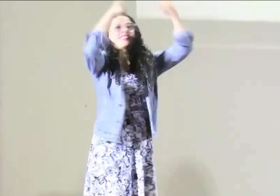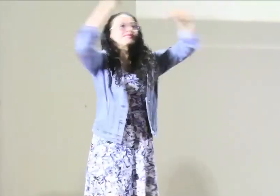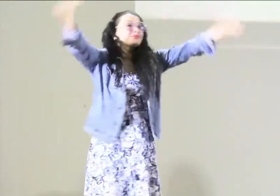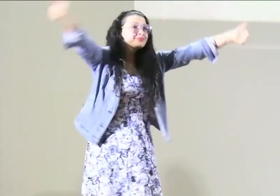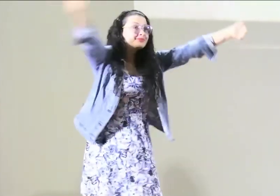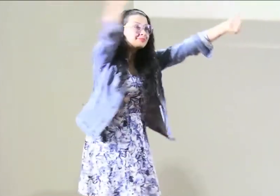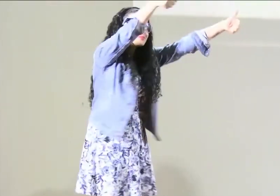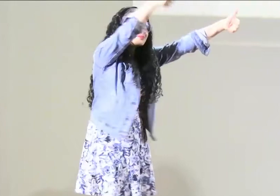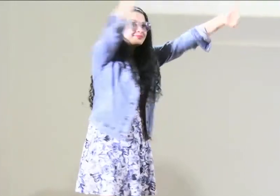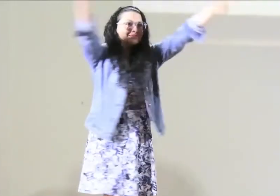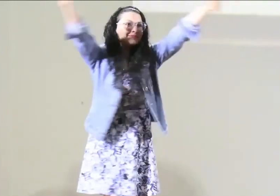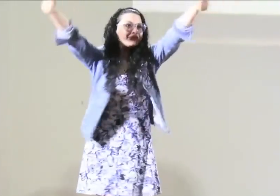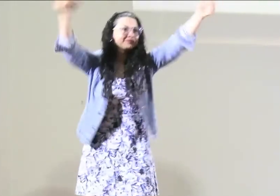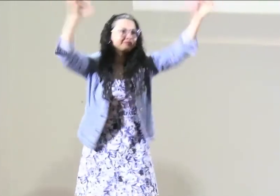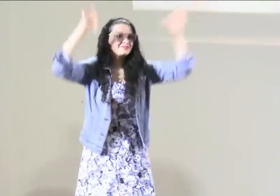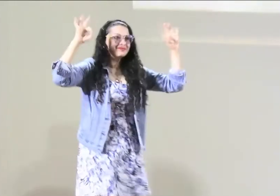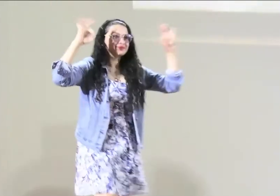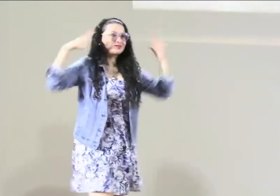estamos? Vamos a despertarnos.